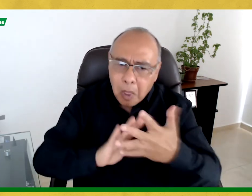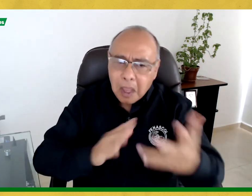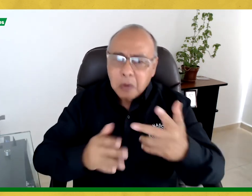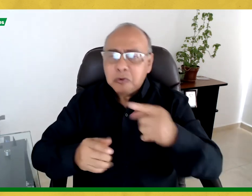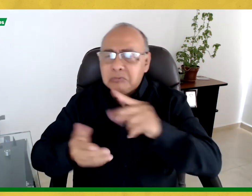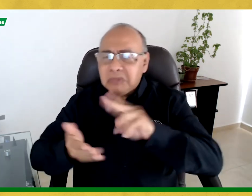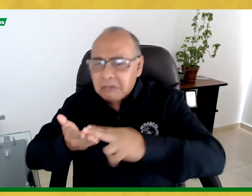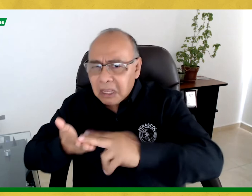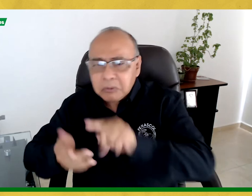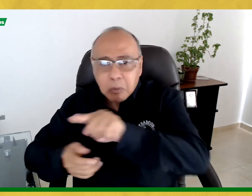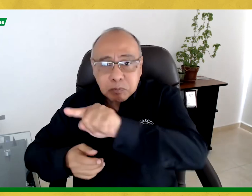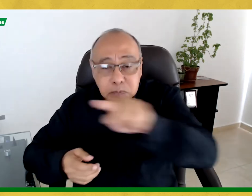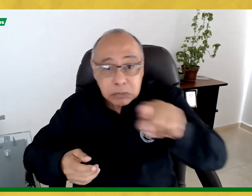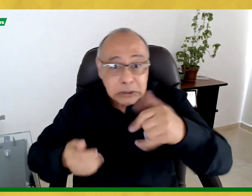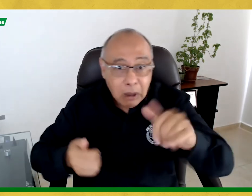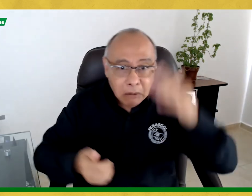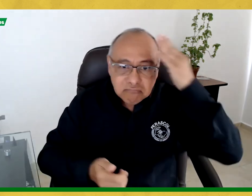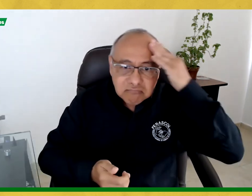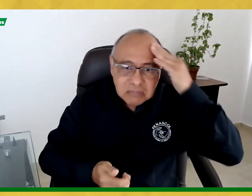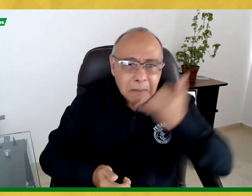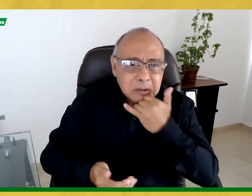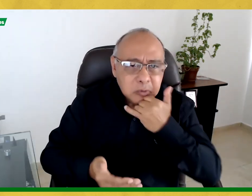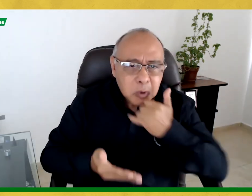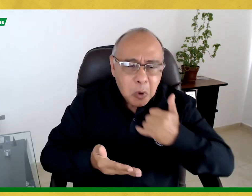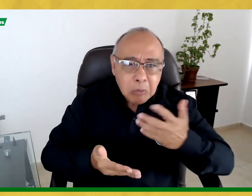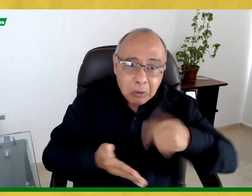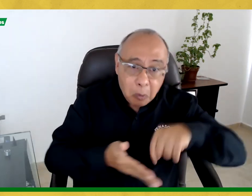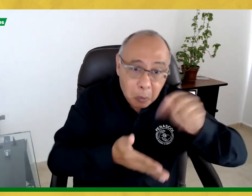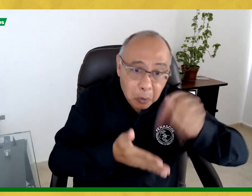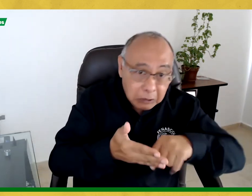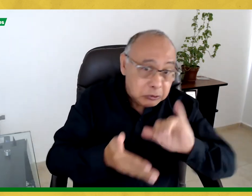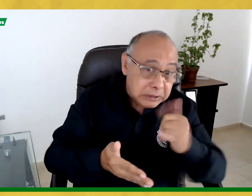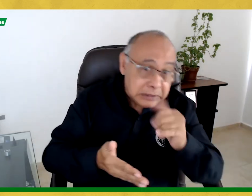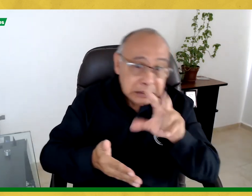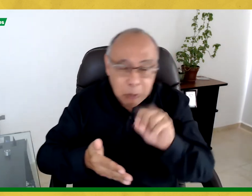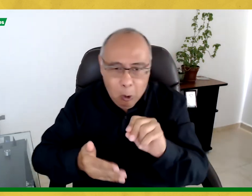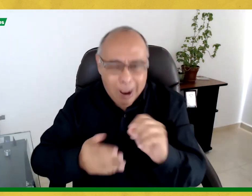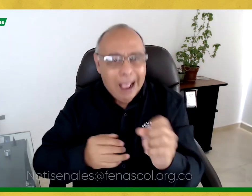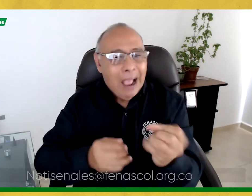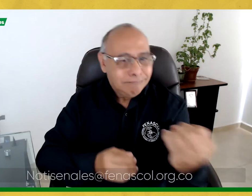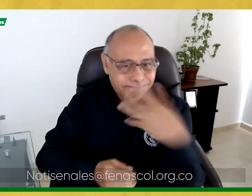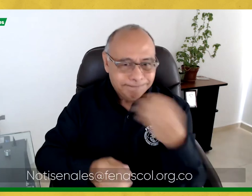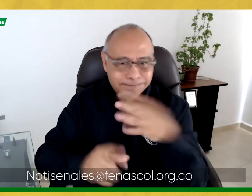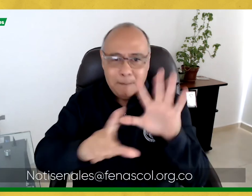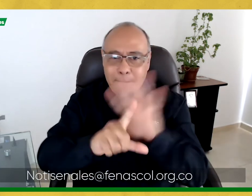lingüísticos e intérpretes, visibilicen su situación y nos permitan saber si ya cuentan o no con un contrato.